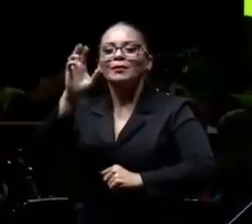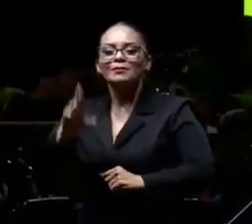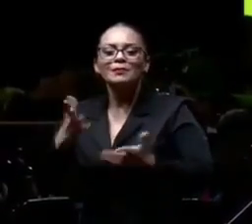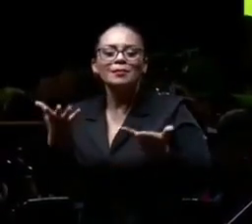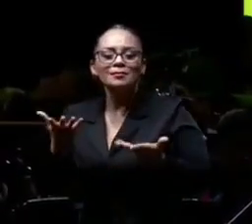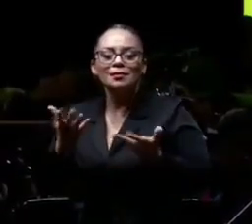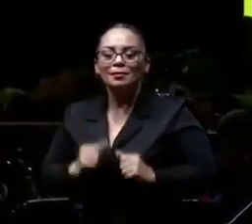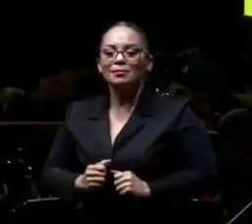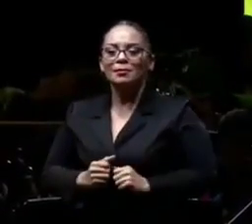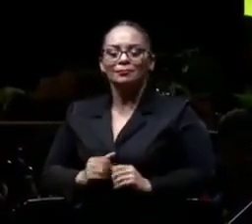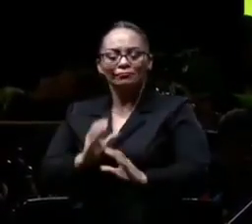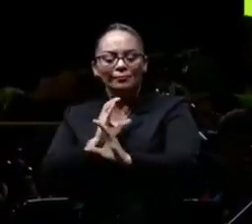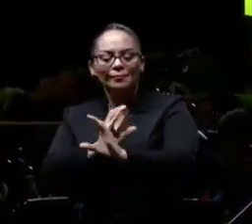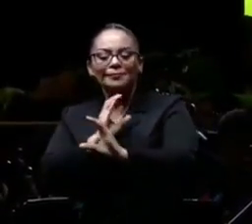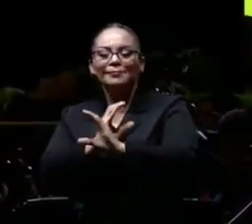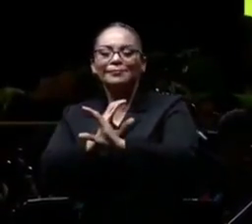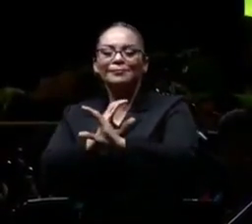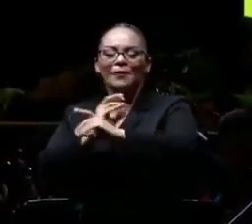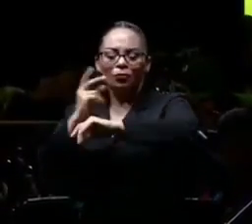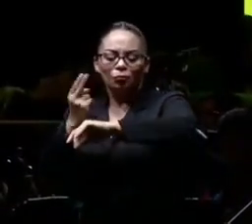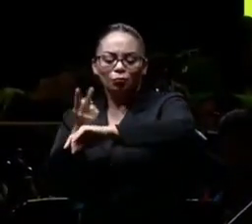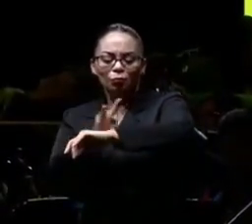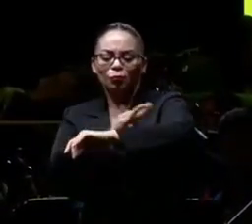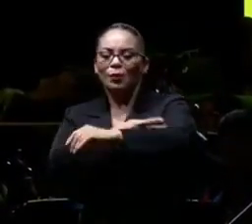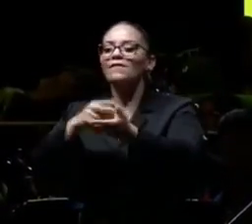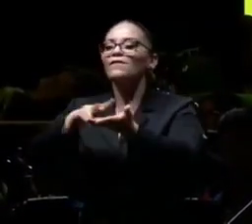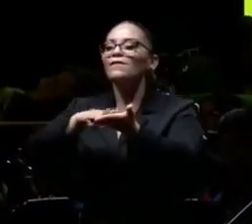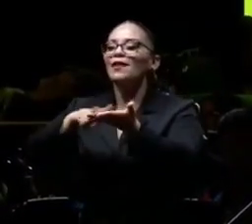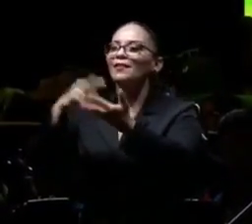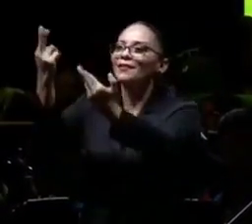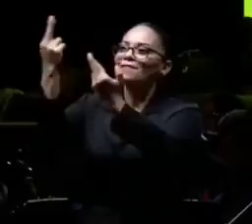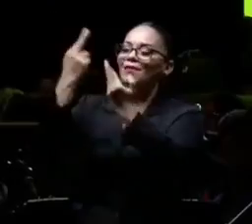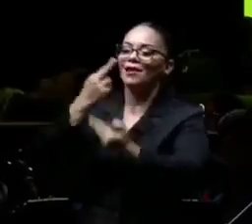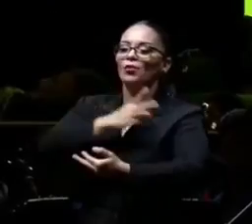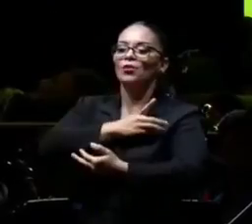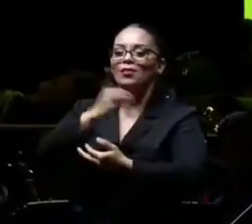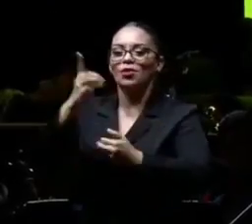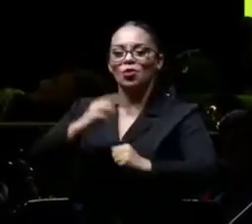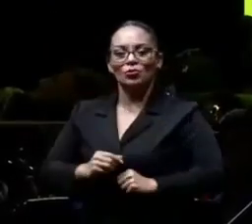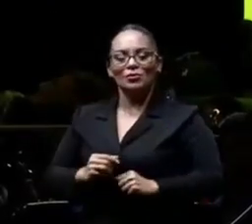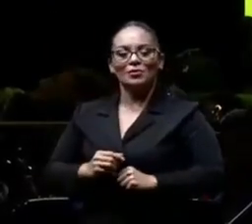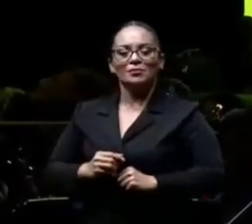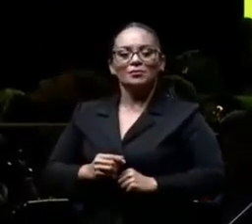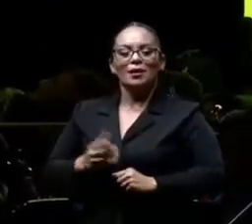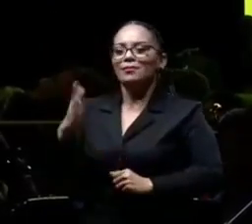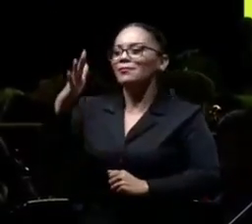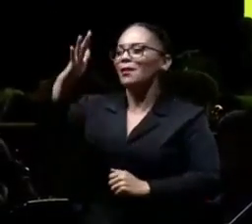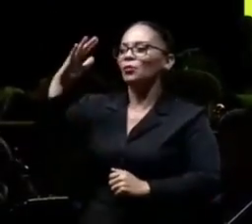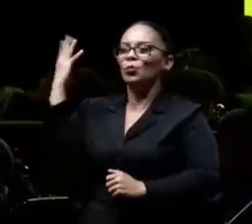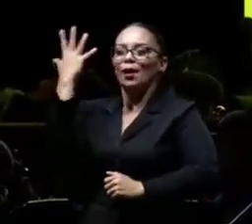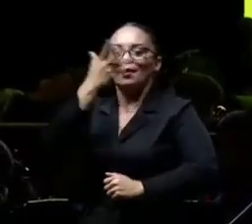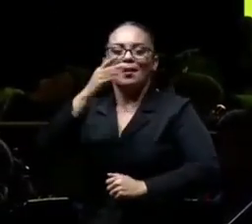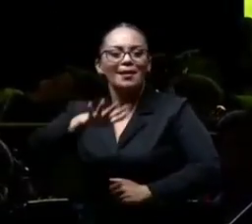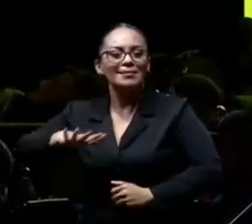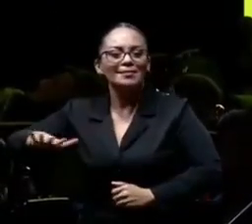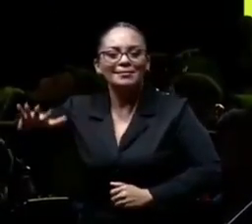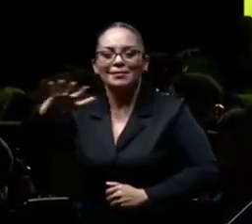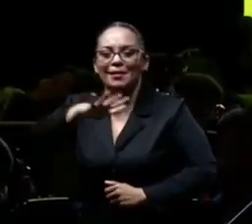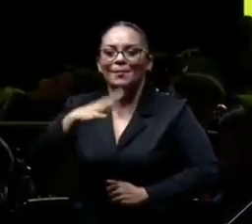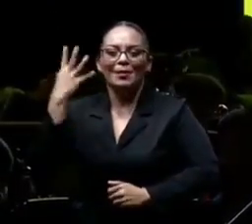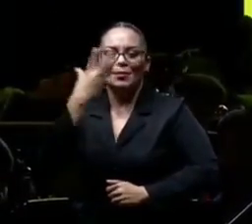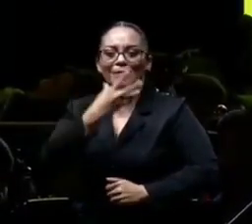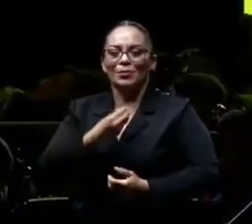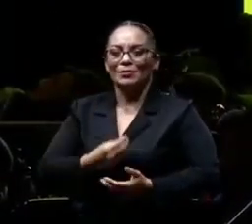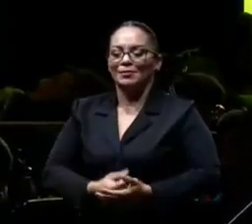el verde regalo de Dios, esa naturaleza maravillosa que tenemos.